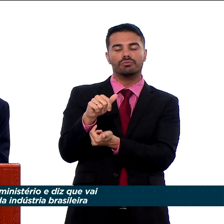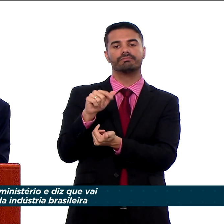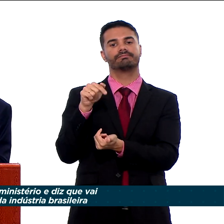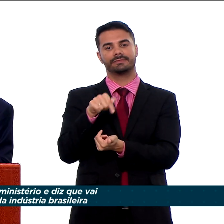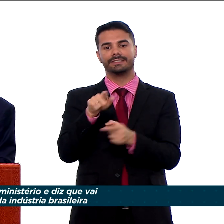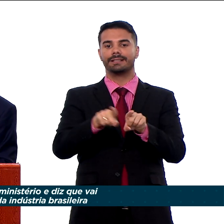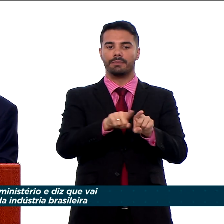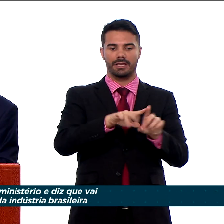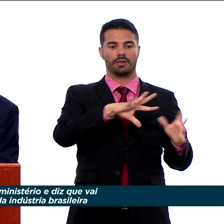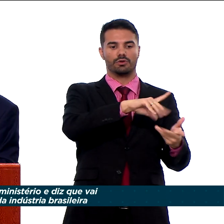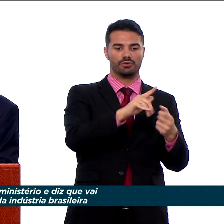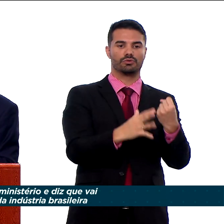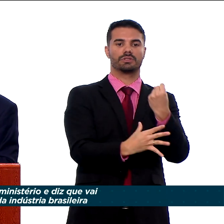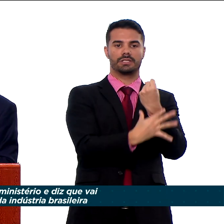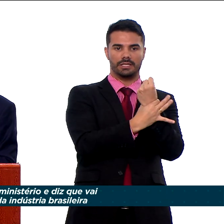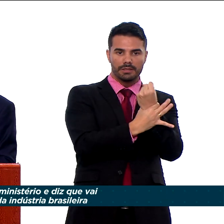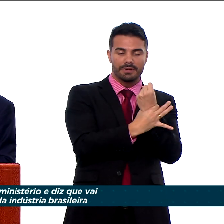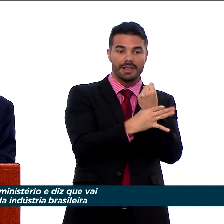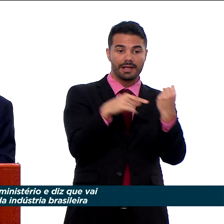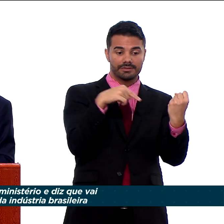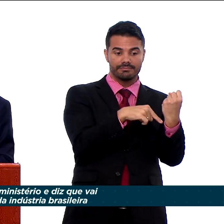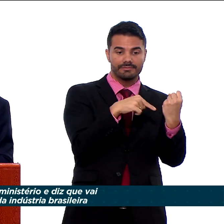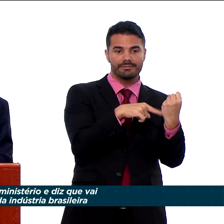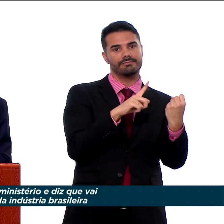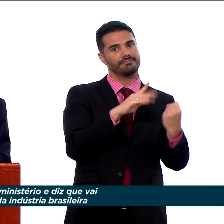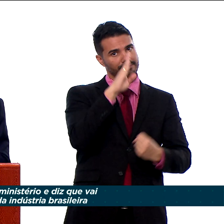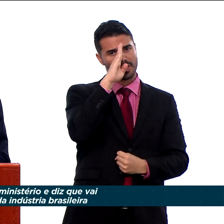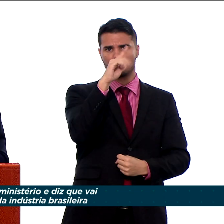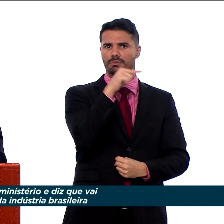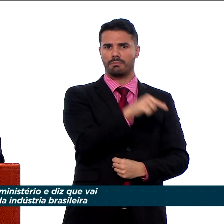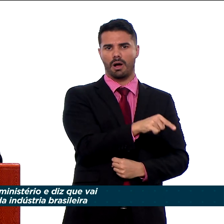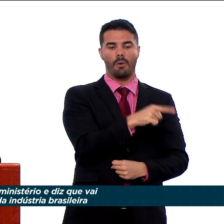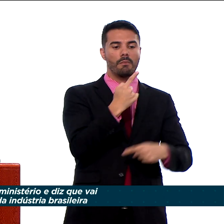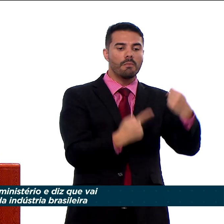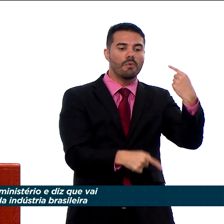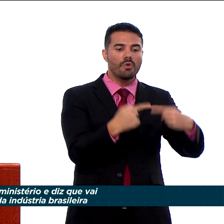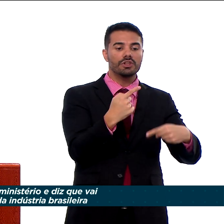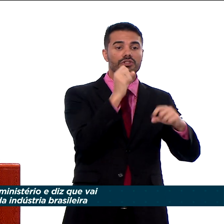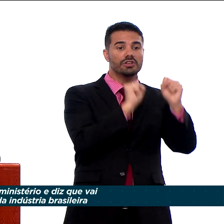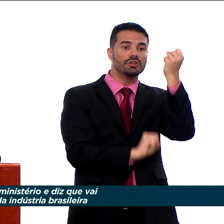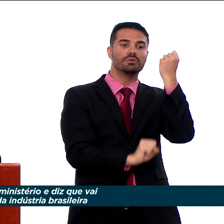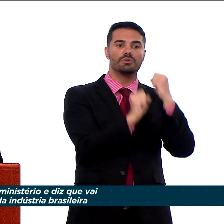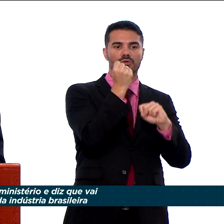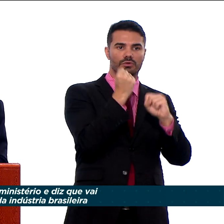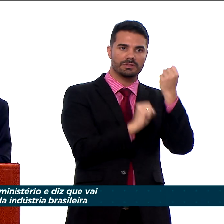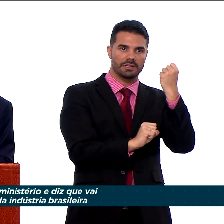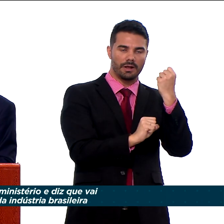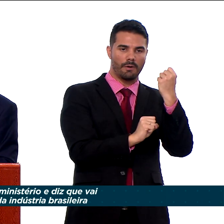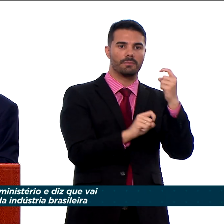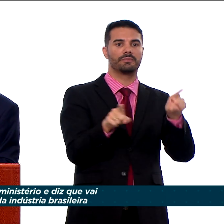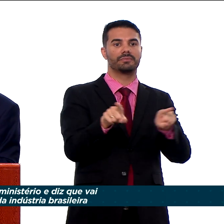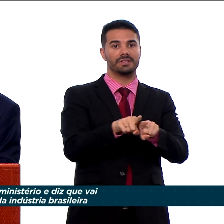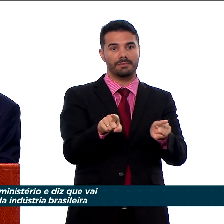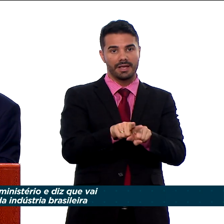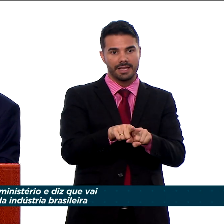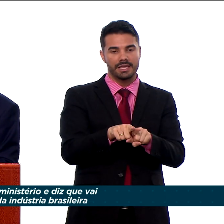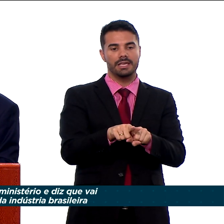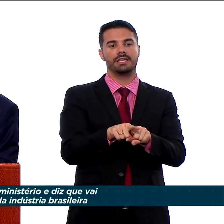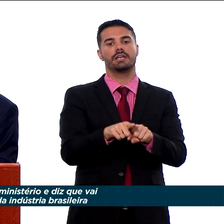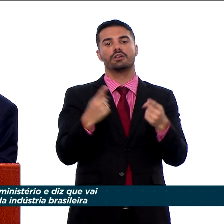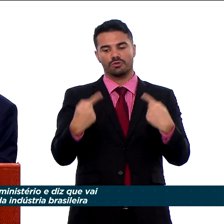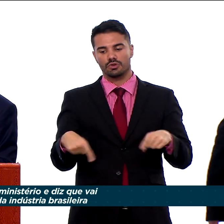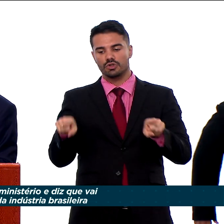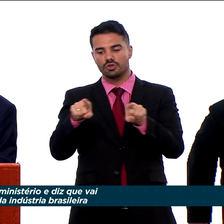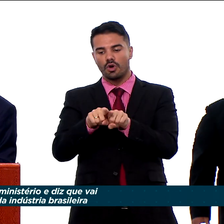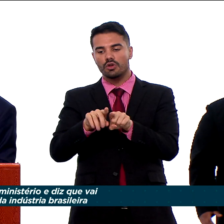sustentabilidade é ponto de partida de toda a política industrial. A sociobiodiversidade será